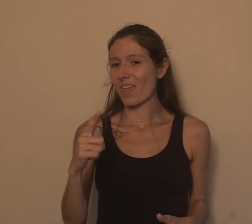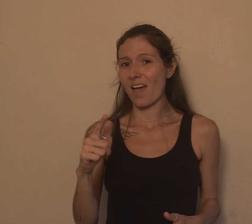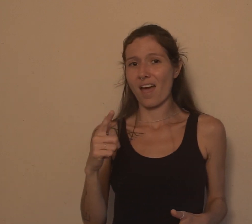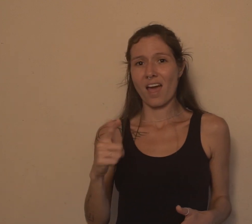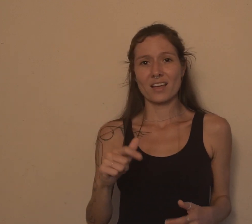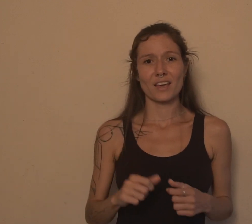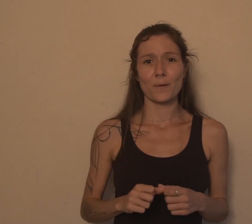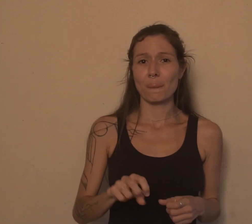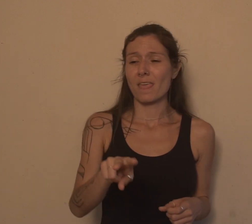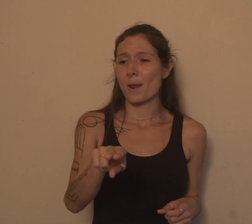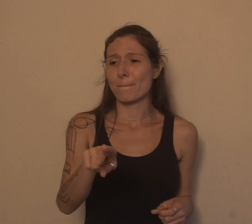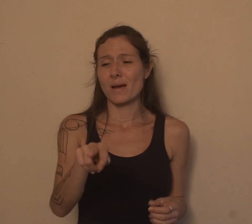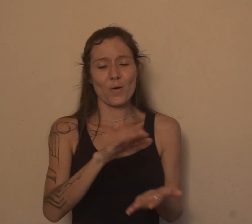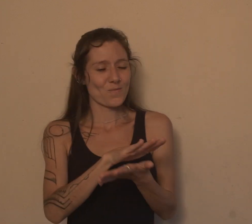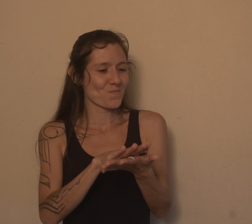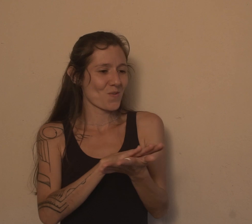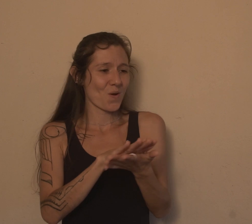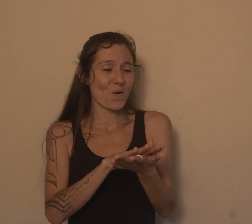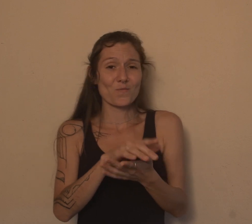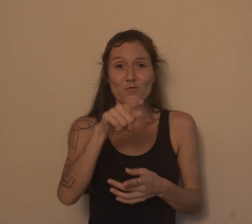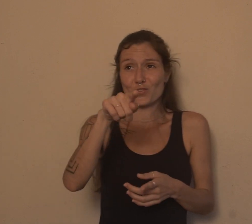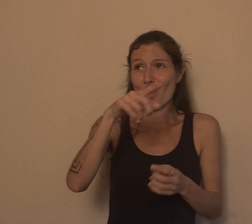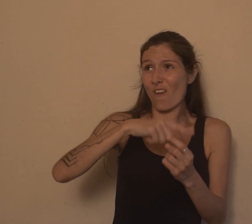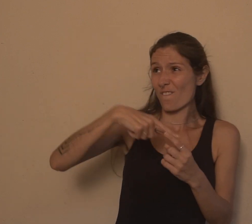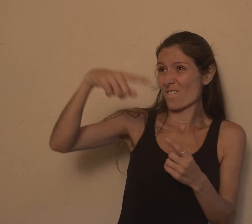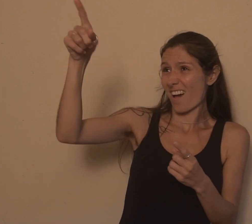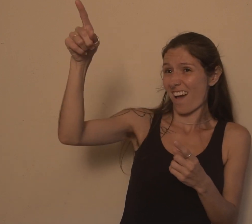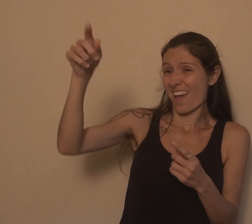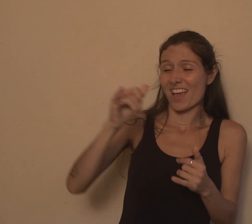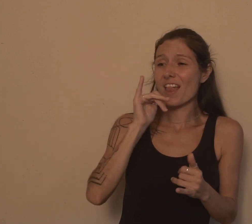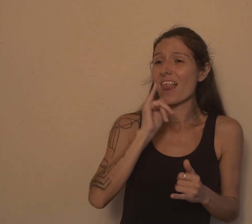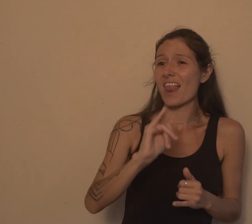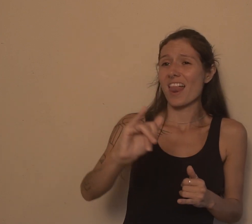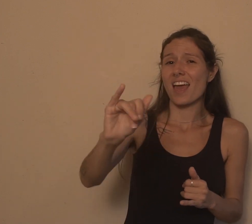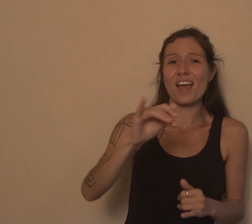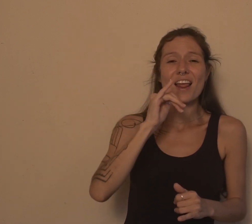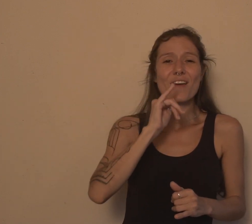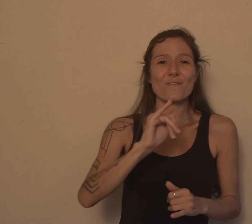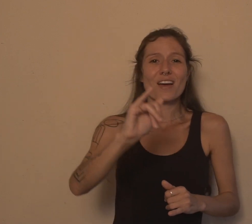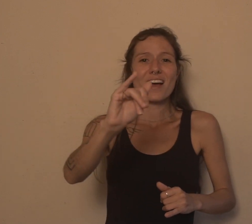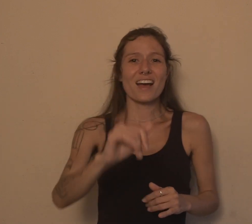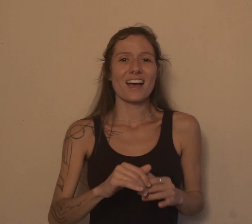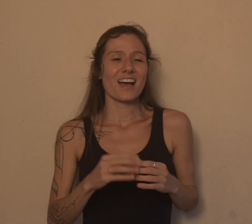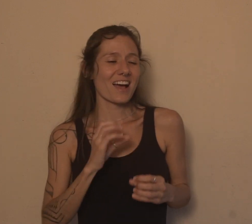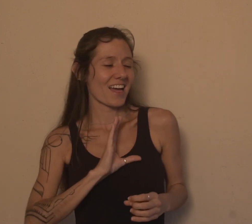Sem parente, sem irmão Você que desce lá para baixo Dá